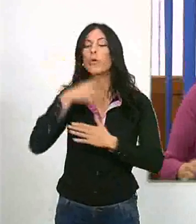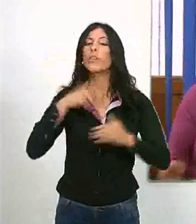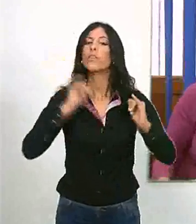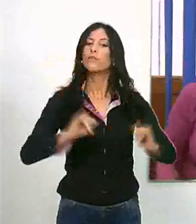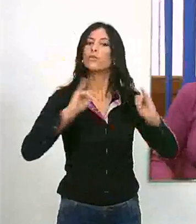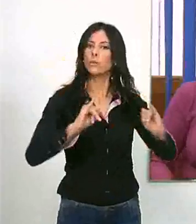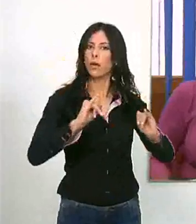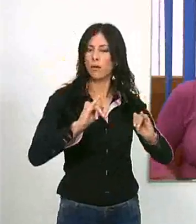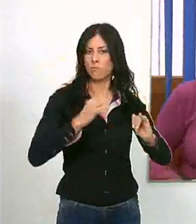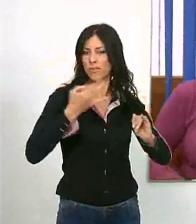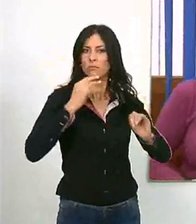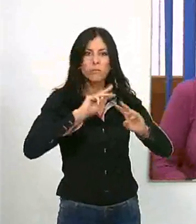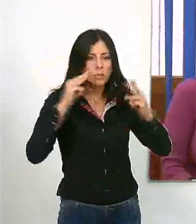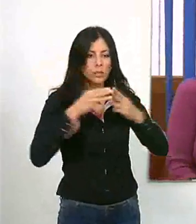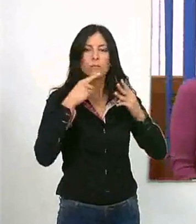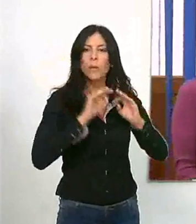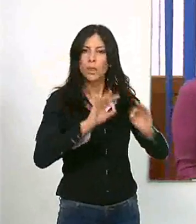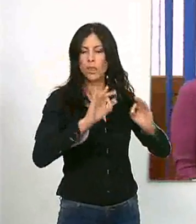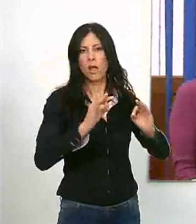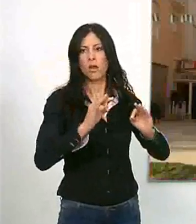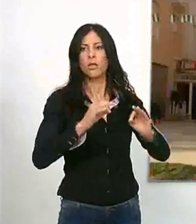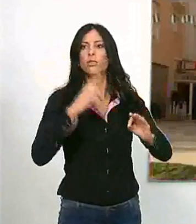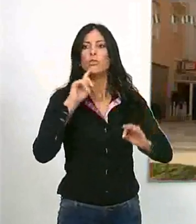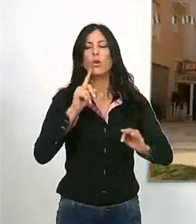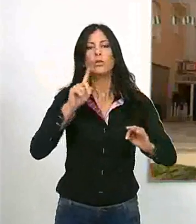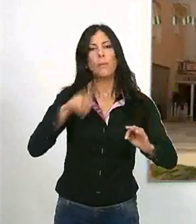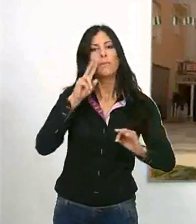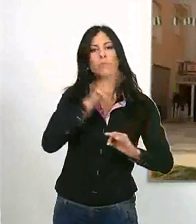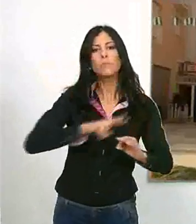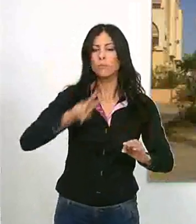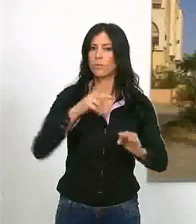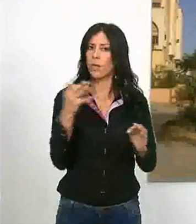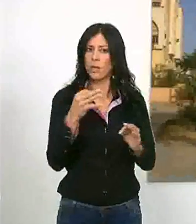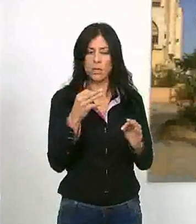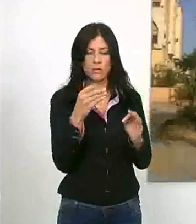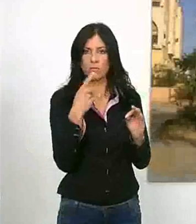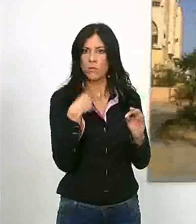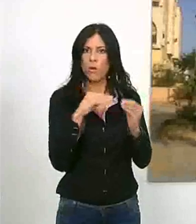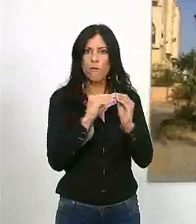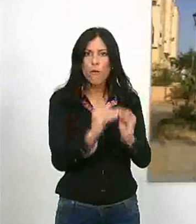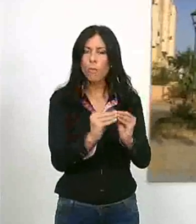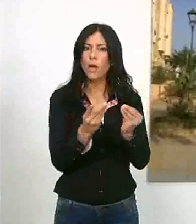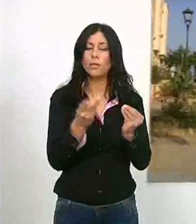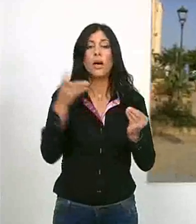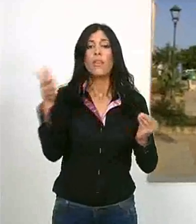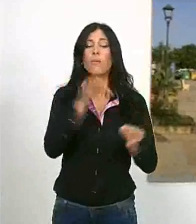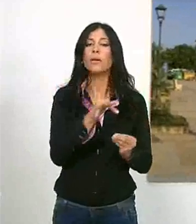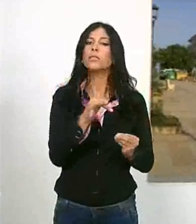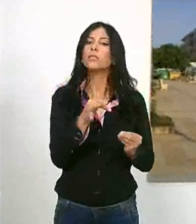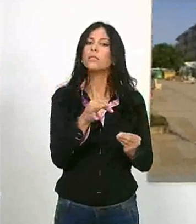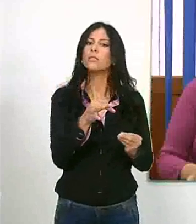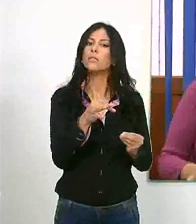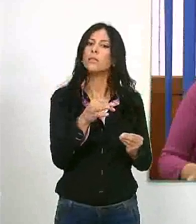disfrutar aprendiendo Passwork, no sólo por la belleza que tiene estas prendas de costura, sino porque además